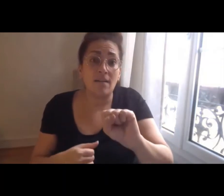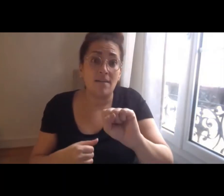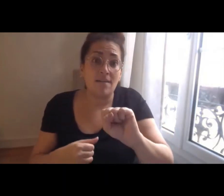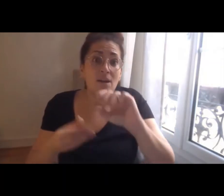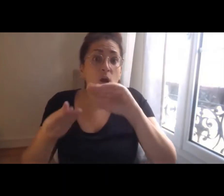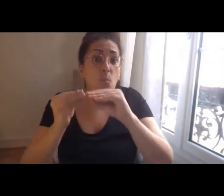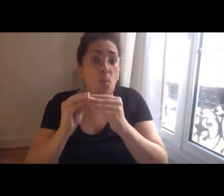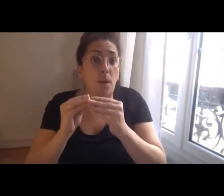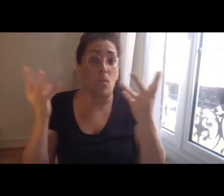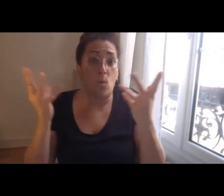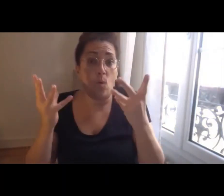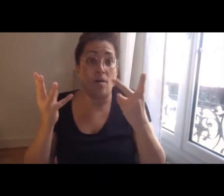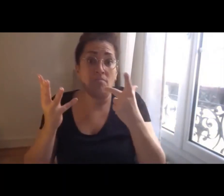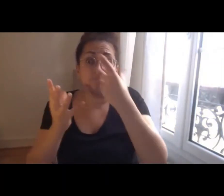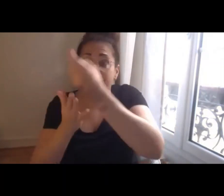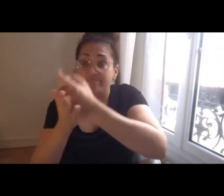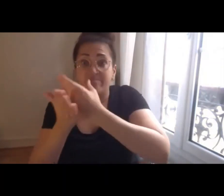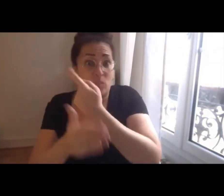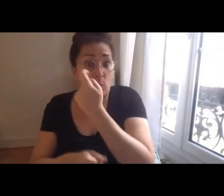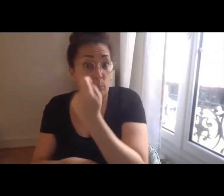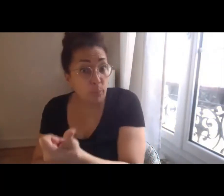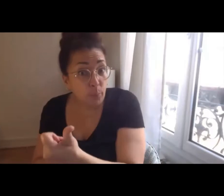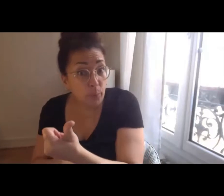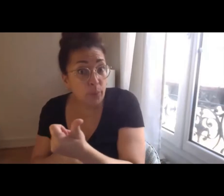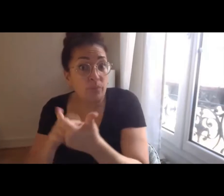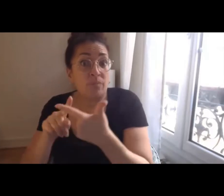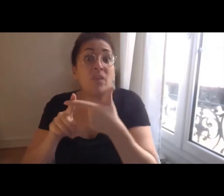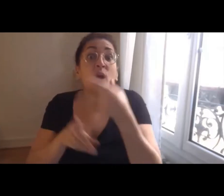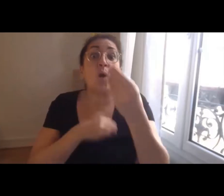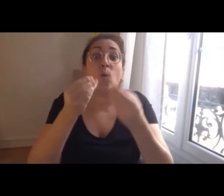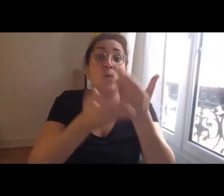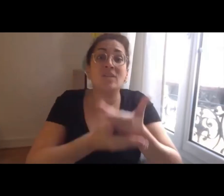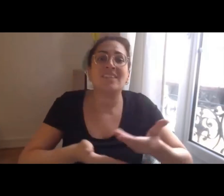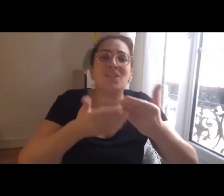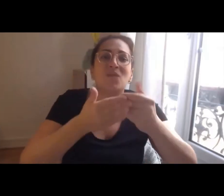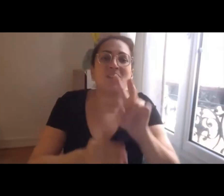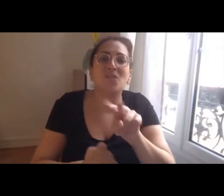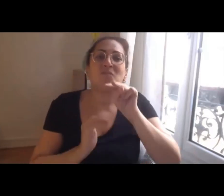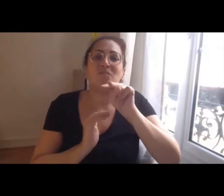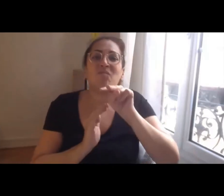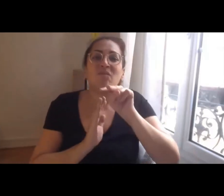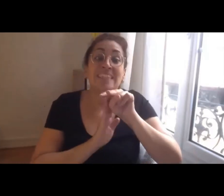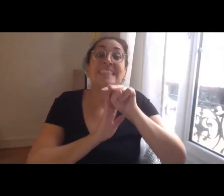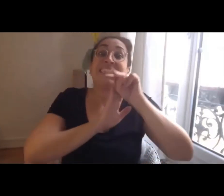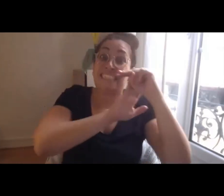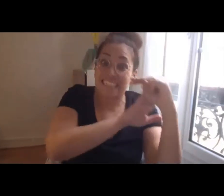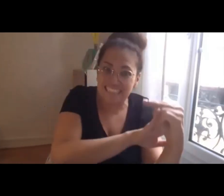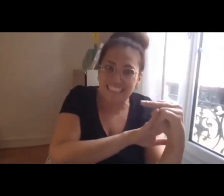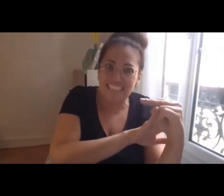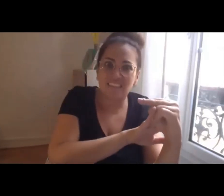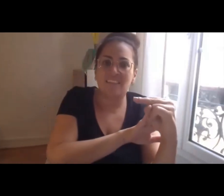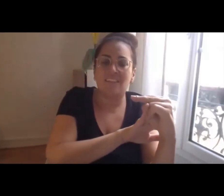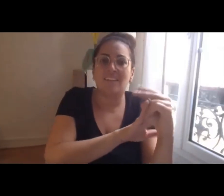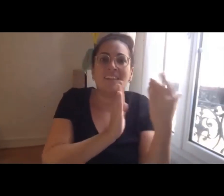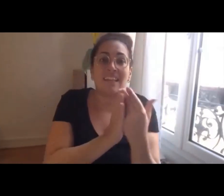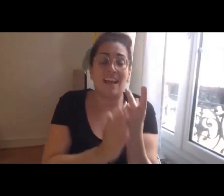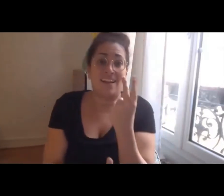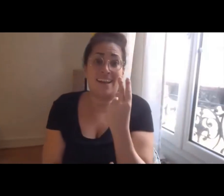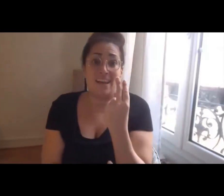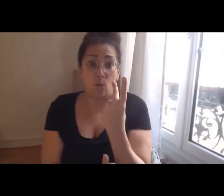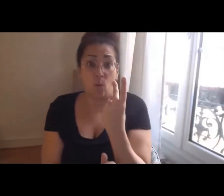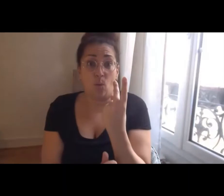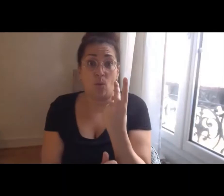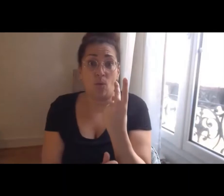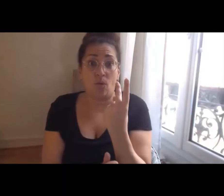documenté ou pour lesquels on a relativement peu d'enseignement et c'est effectivement à travers ces propos-là que l'on peut